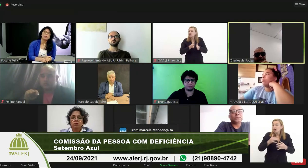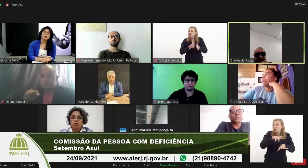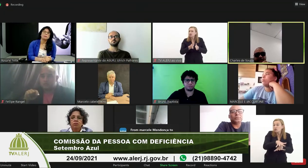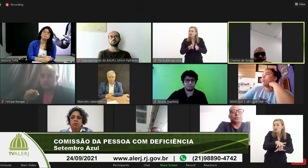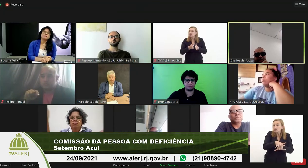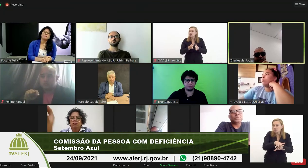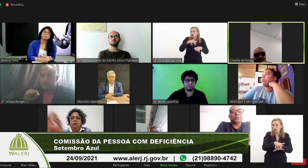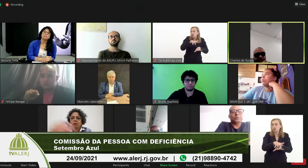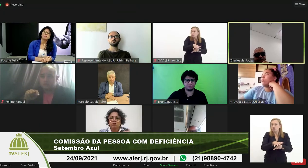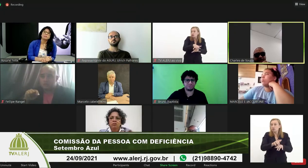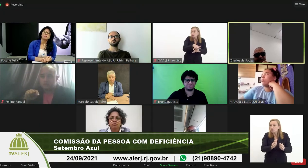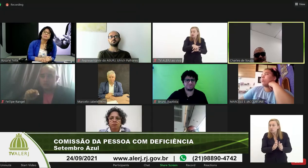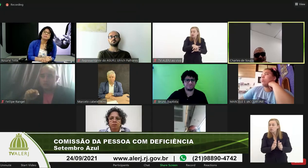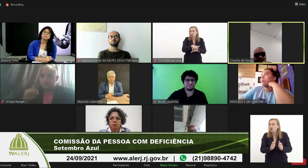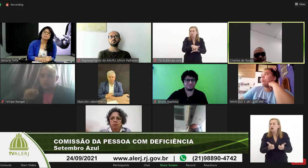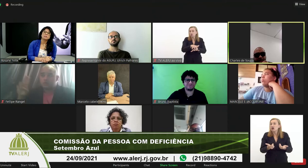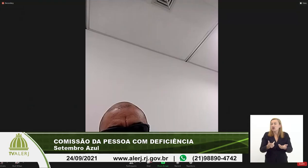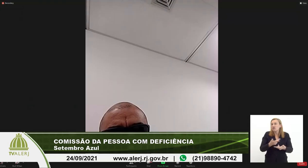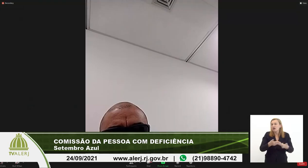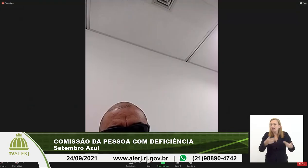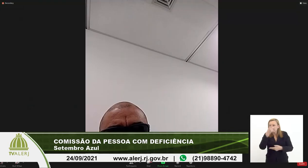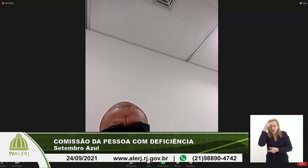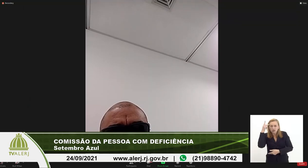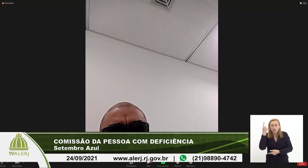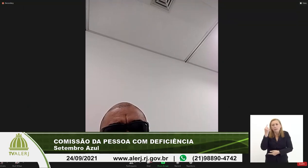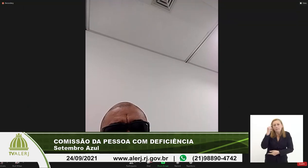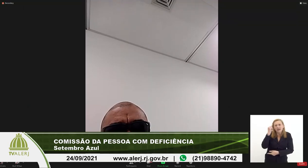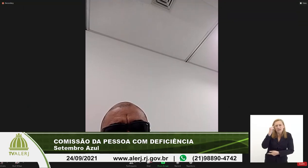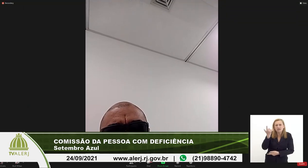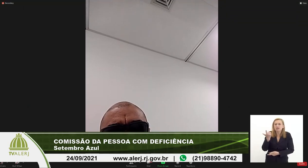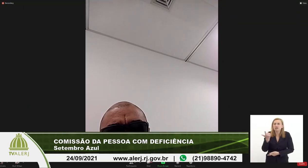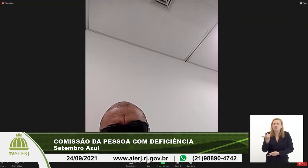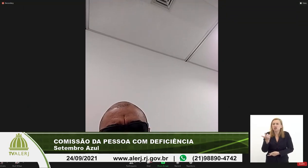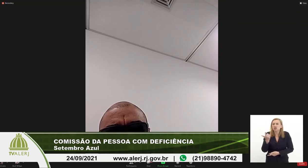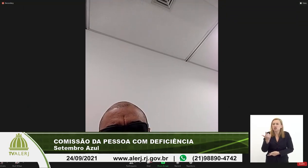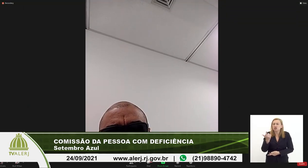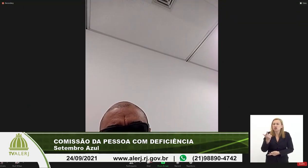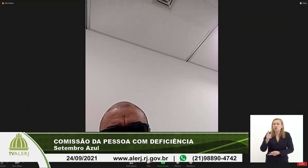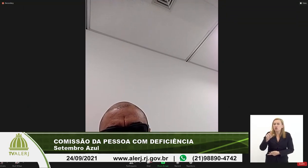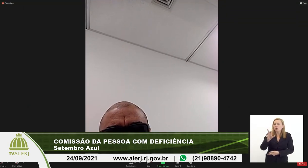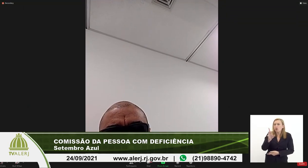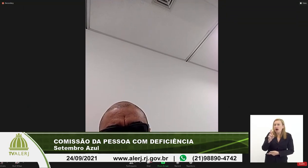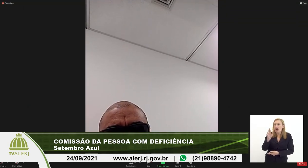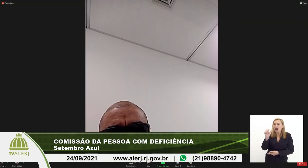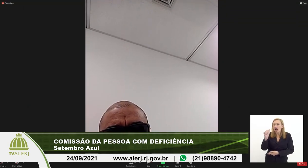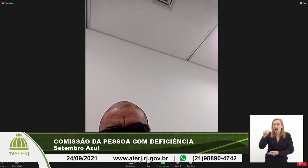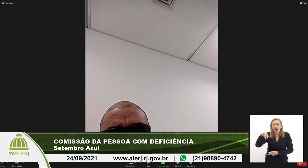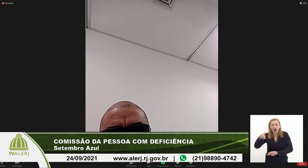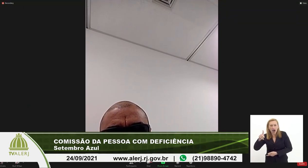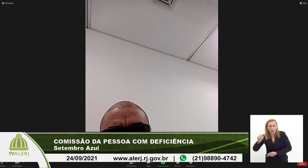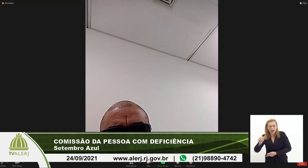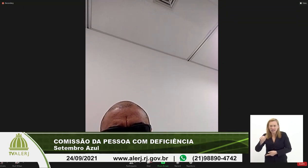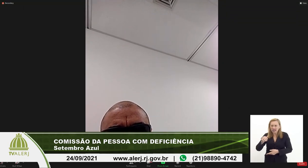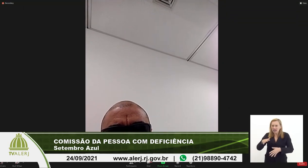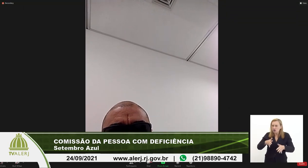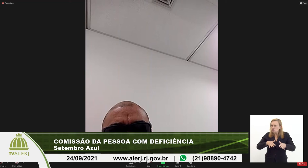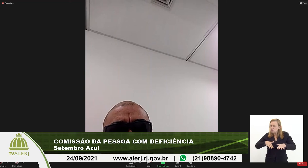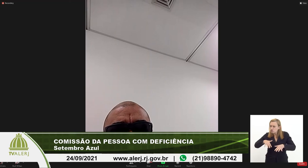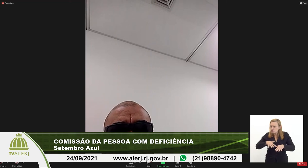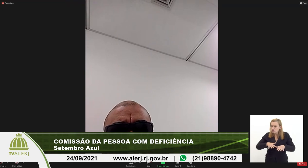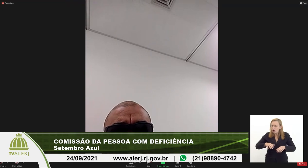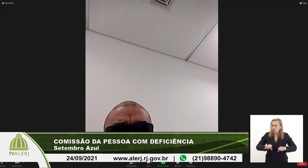plena porque muitos pensam que é como era outroras que colocou uma rampa até acessível não não colocou uma rampa até acessível